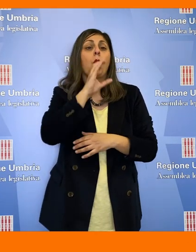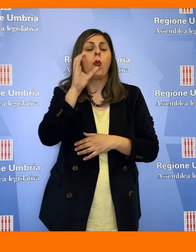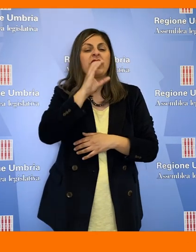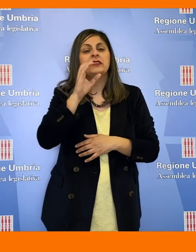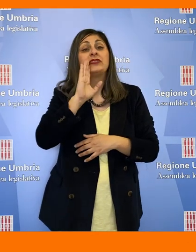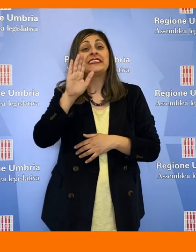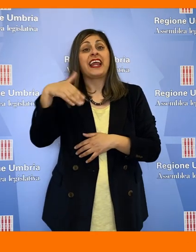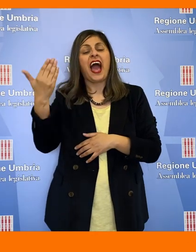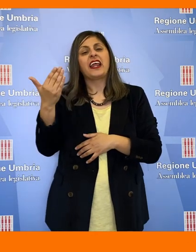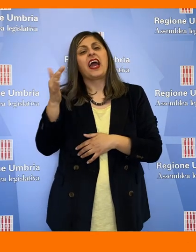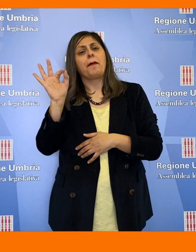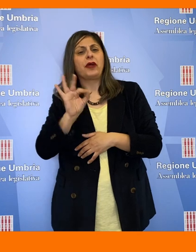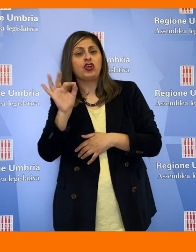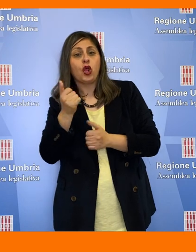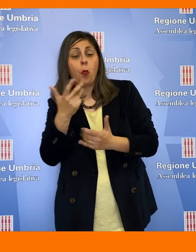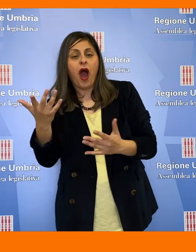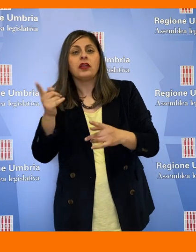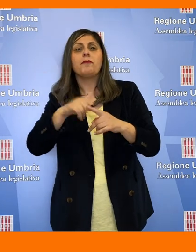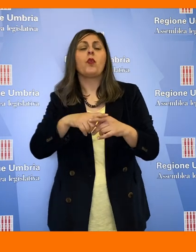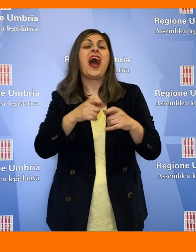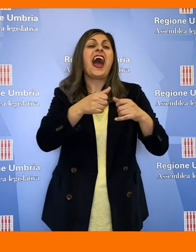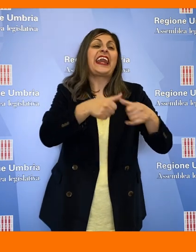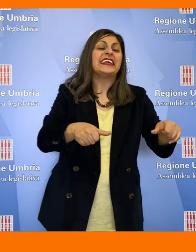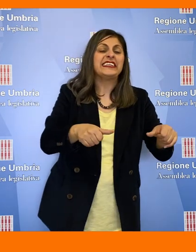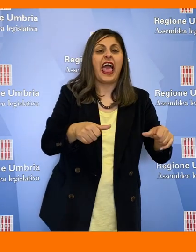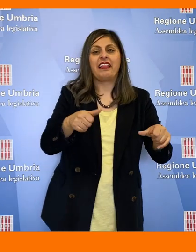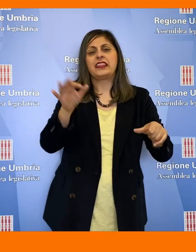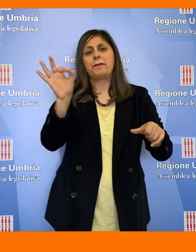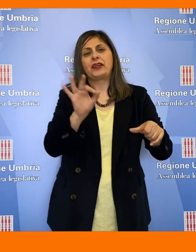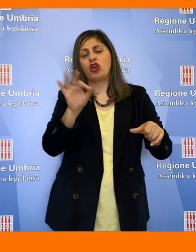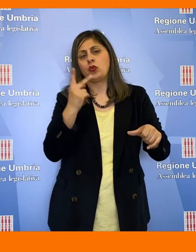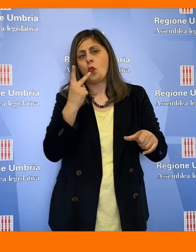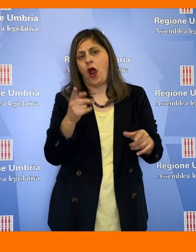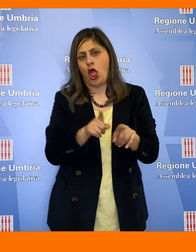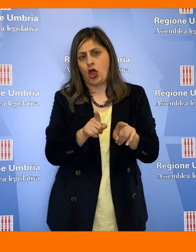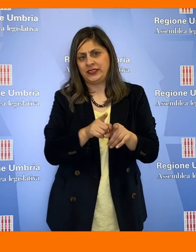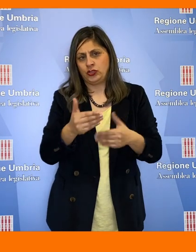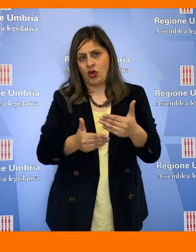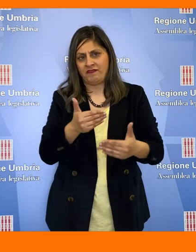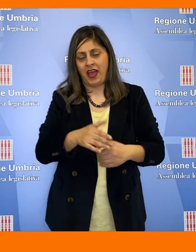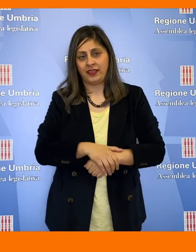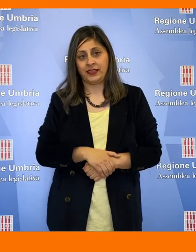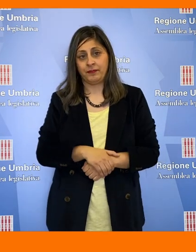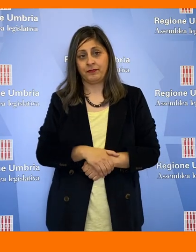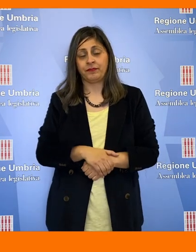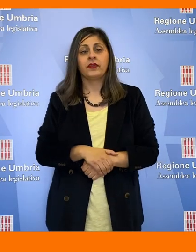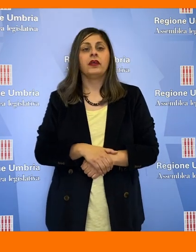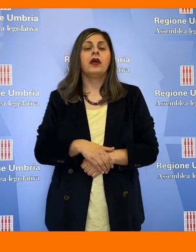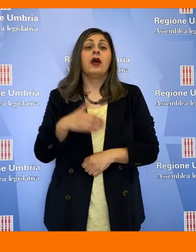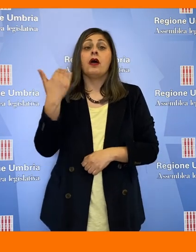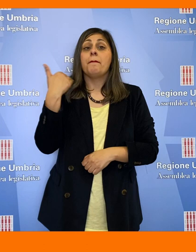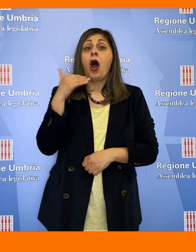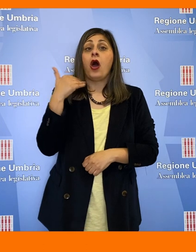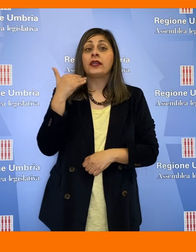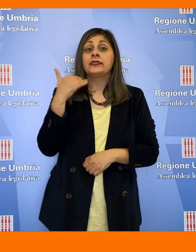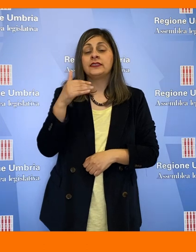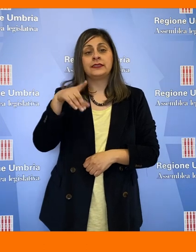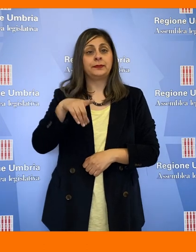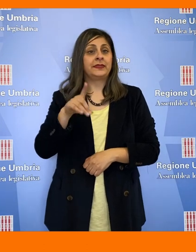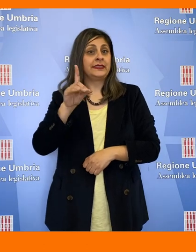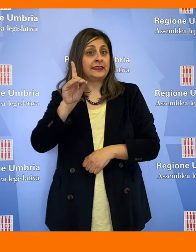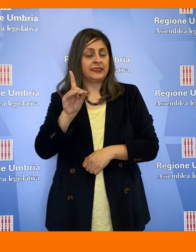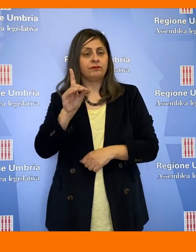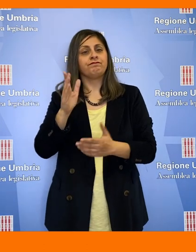presenze turistiche straniere e cittadini residenti. Donatella Porsi, consigliere regionale del